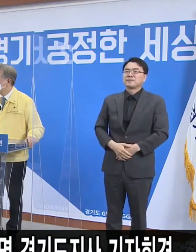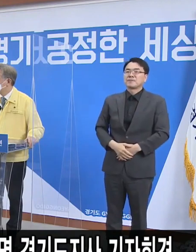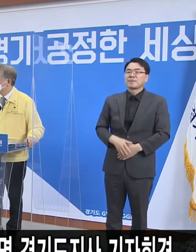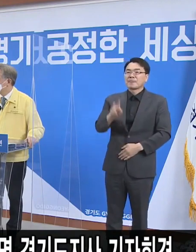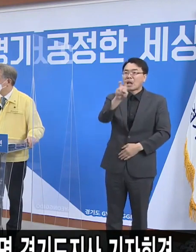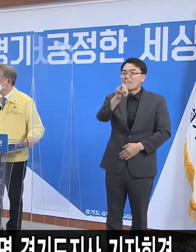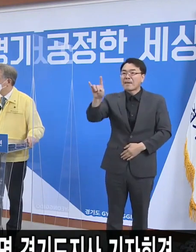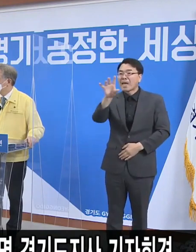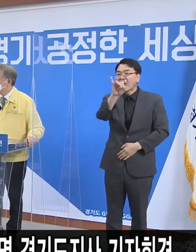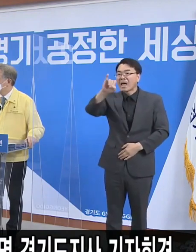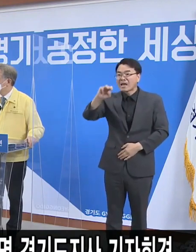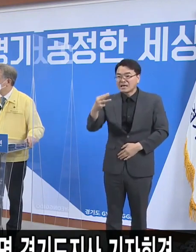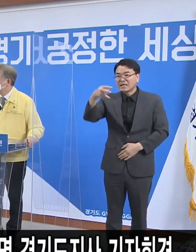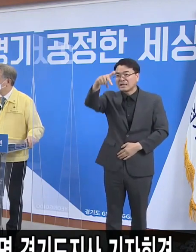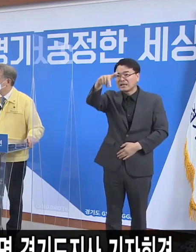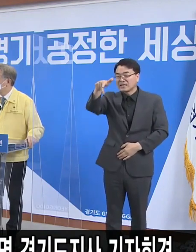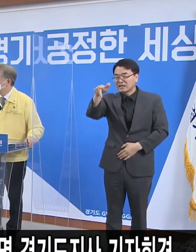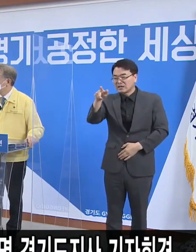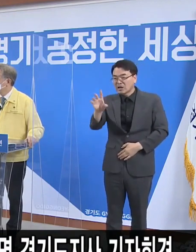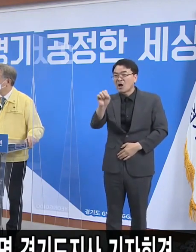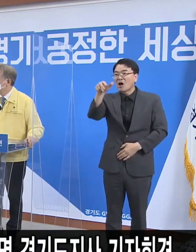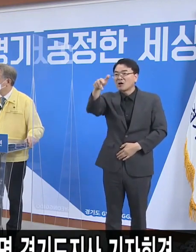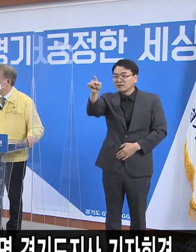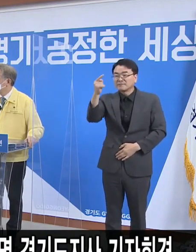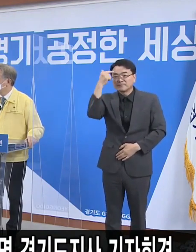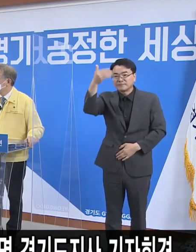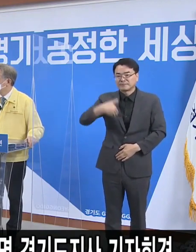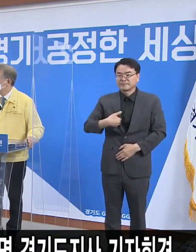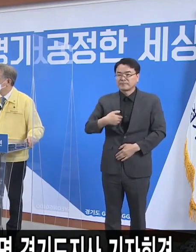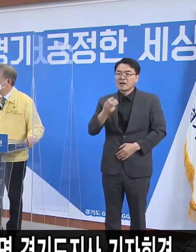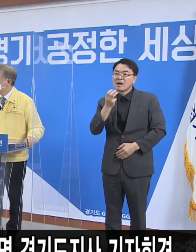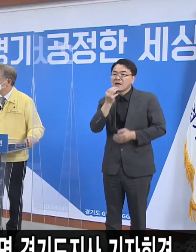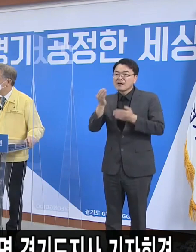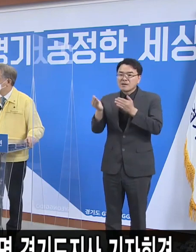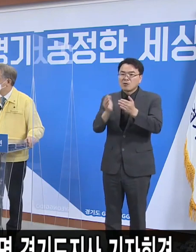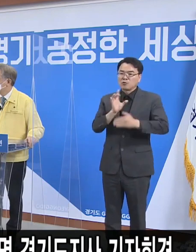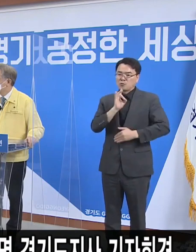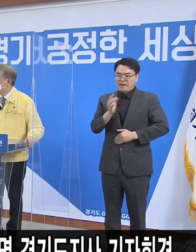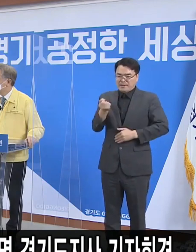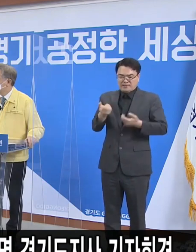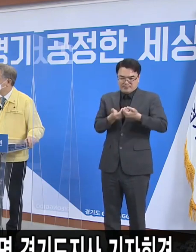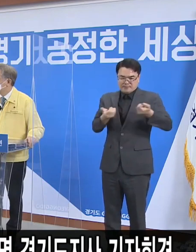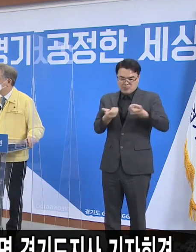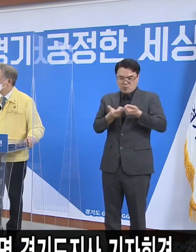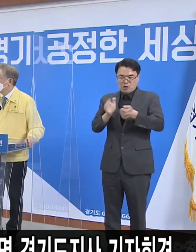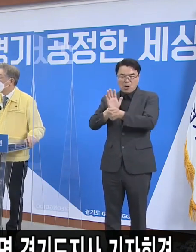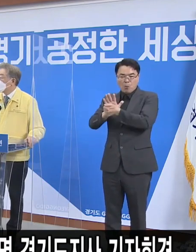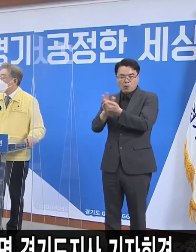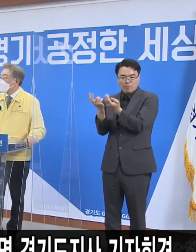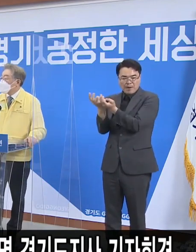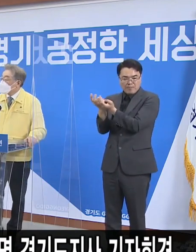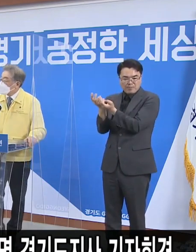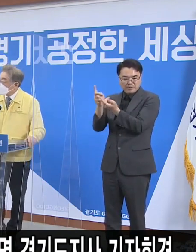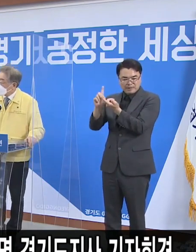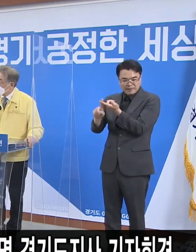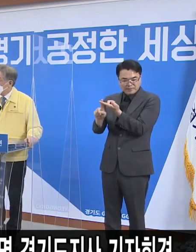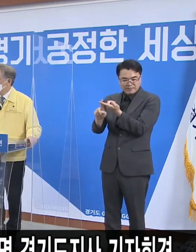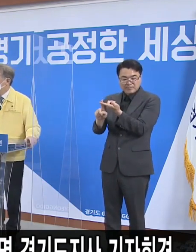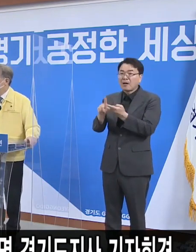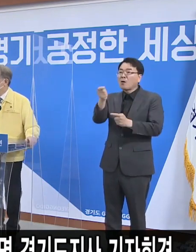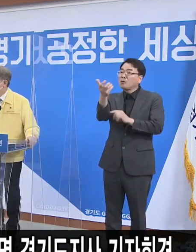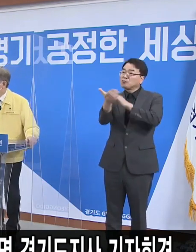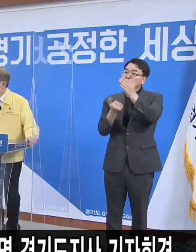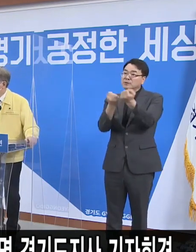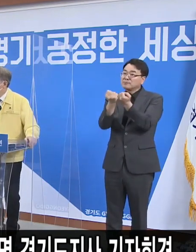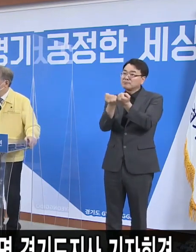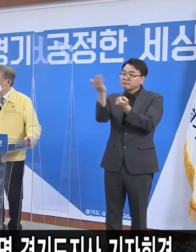매일경제 지원국 기자입니다. 별도 경기도만의 보상 조치 말씀하셨는데 재난지원금 지급에 대해서는 아까 이거는 제가